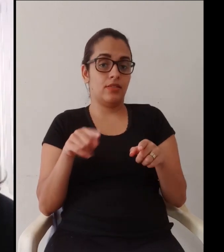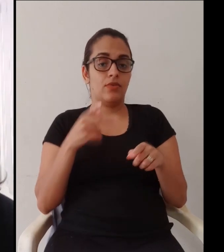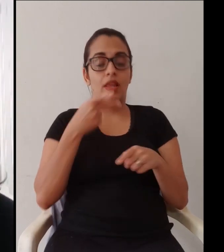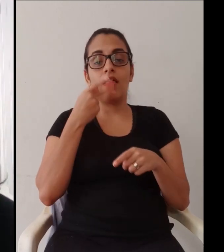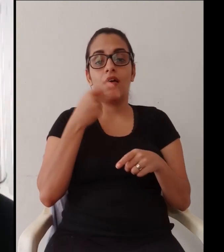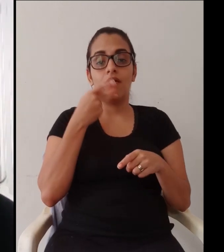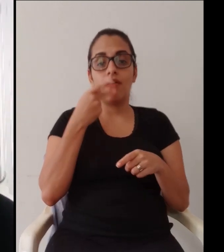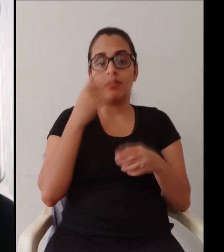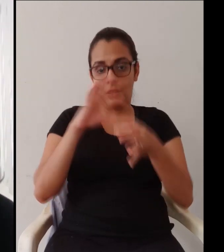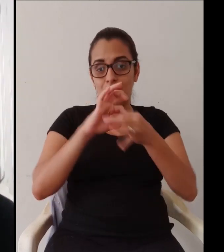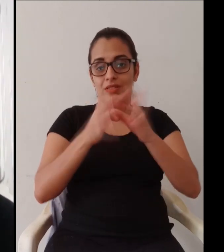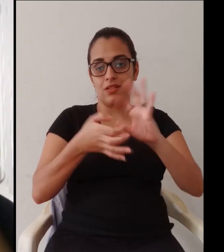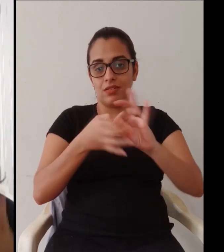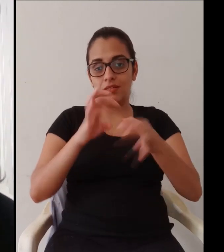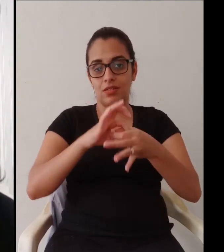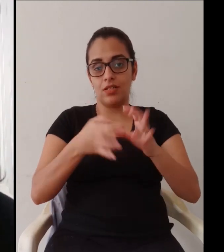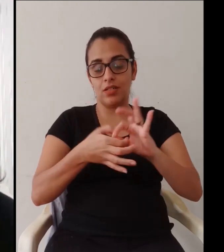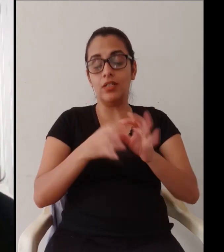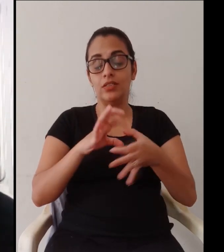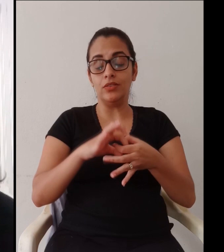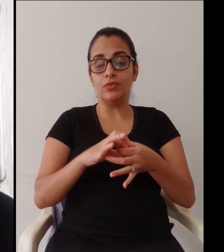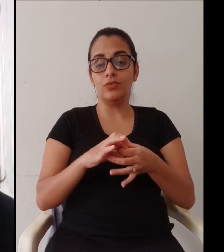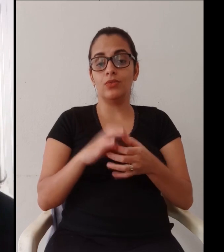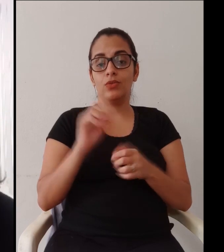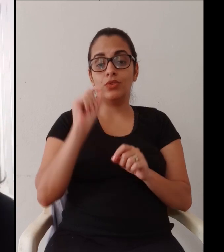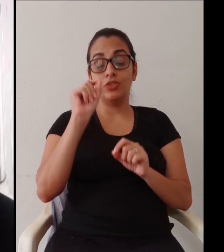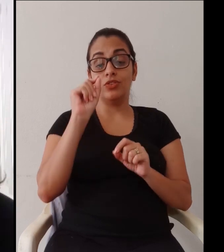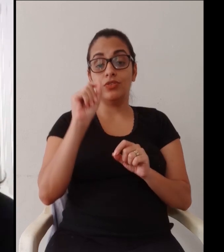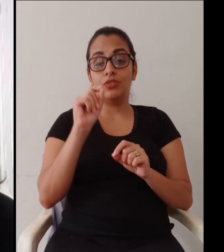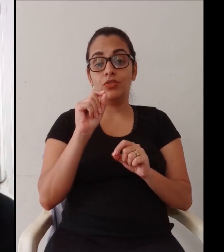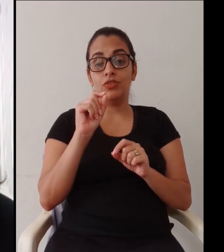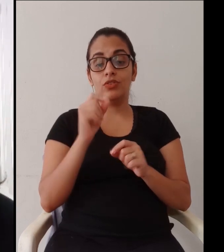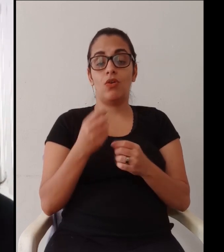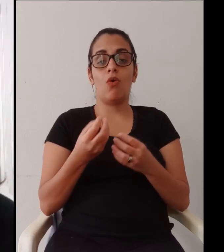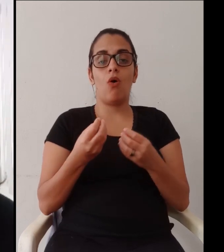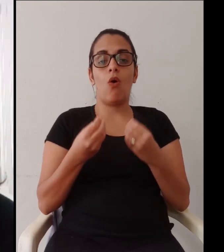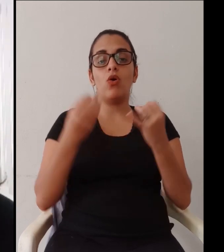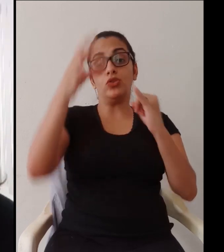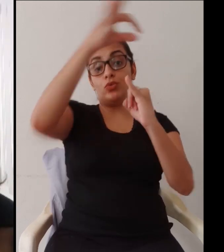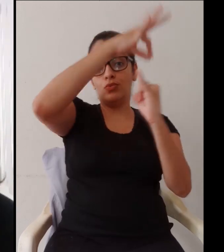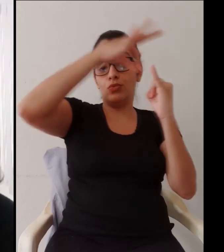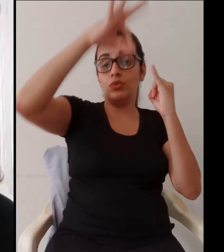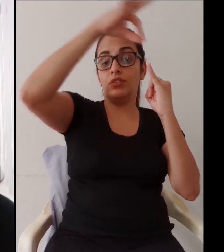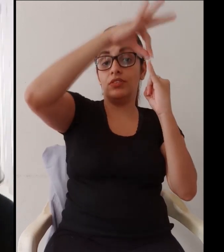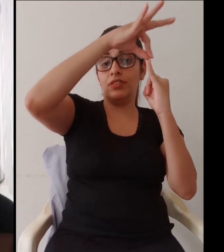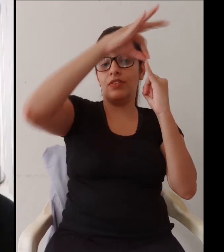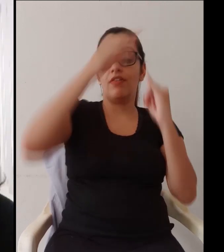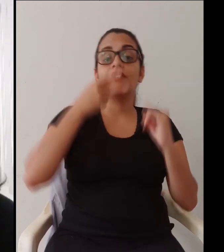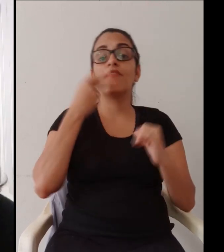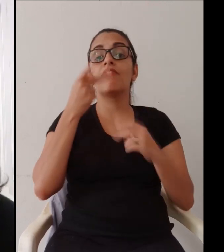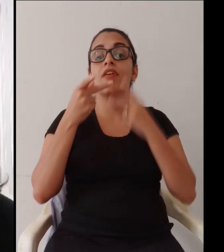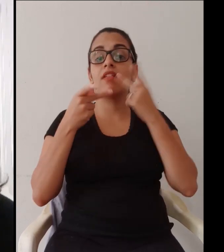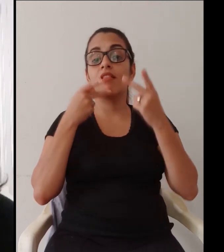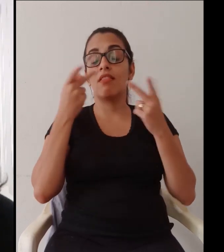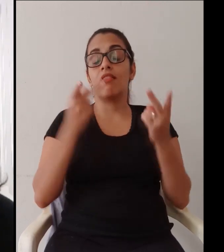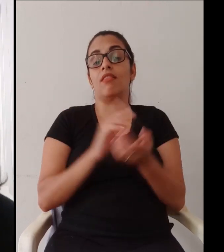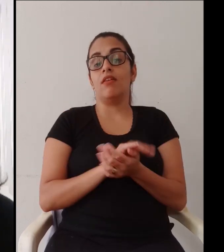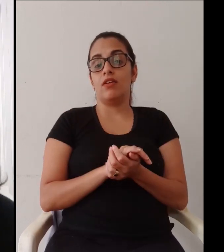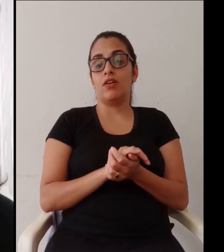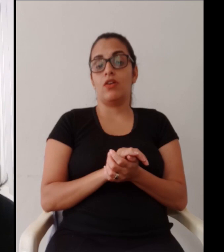Bom, gente, acho que Mariela teve algum problema na conexão, mas eu acho que ela, né, ela está contextualizando para a